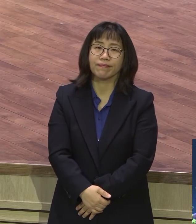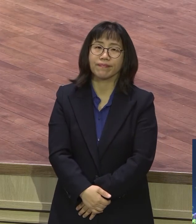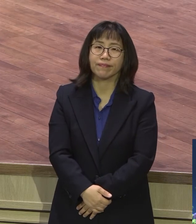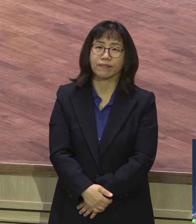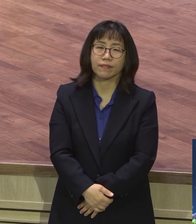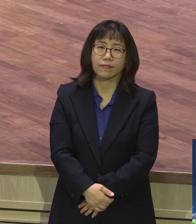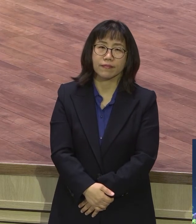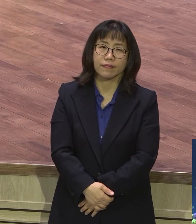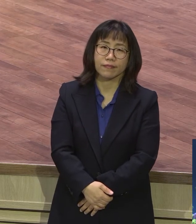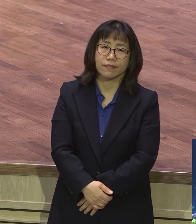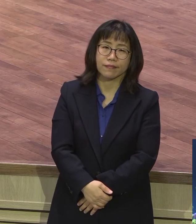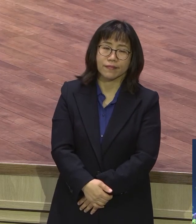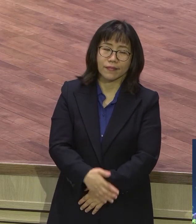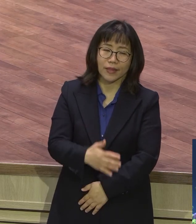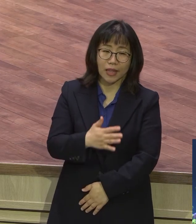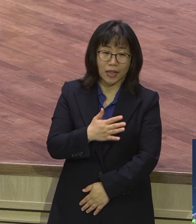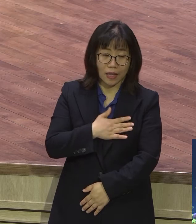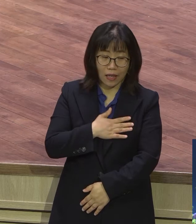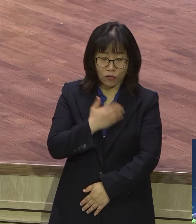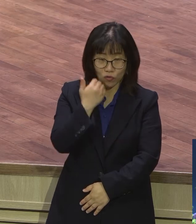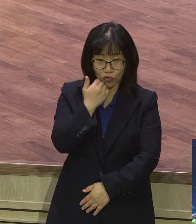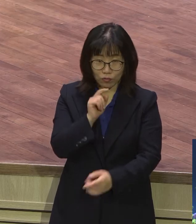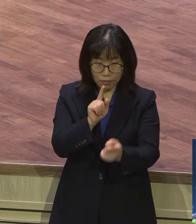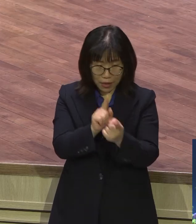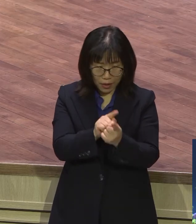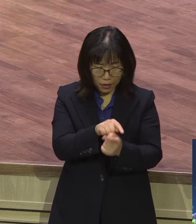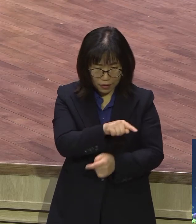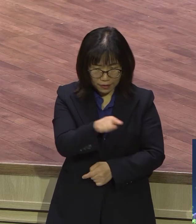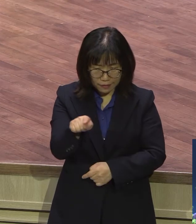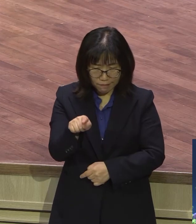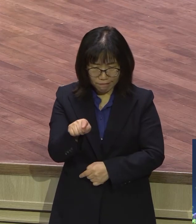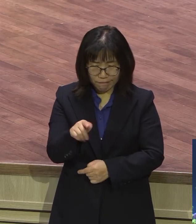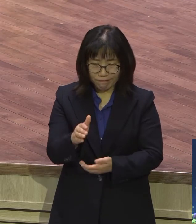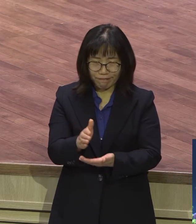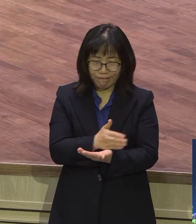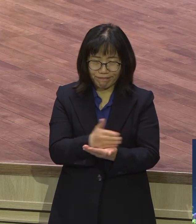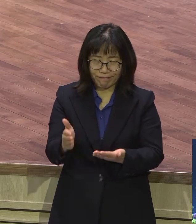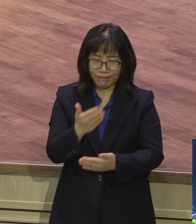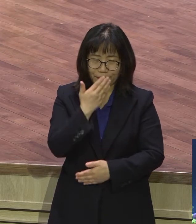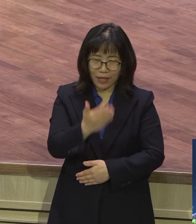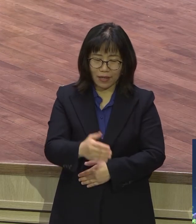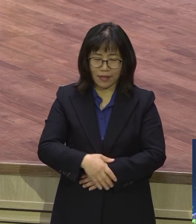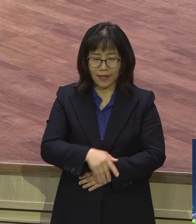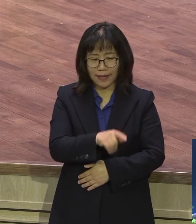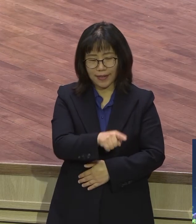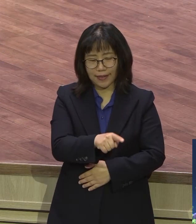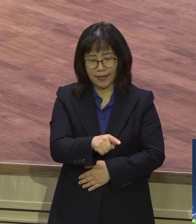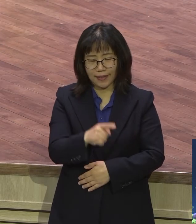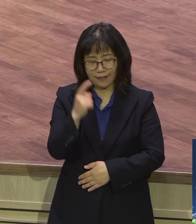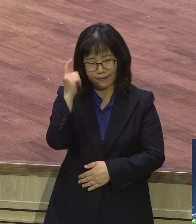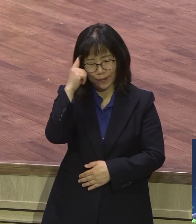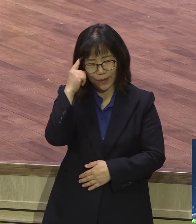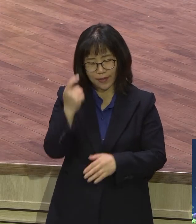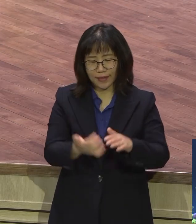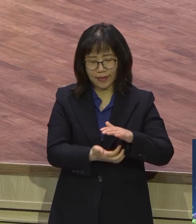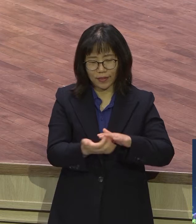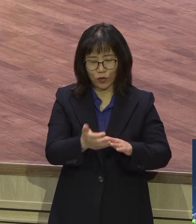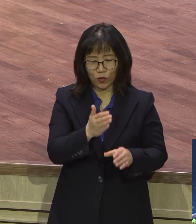저는 들립니다 들려 물이 굴리는 소리가 들린다니까 아 이게 지금 무슨 생각하고 있구나